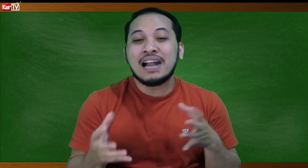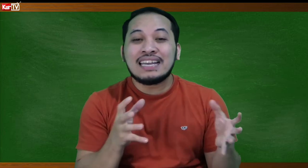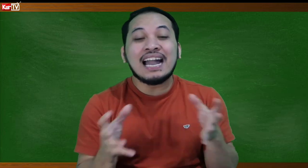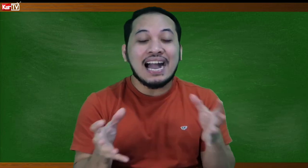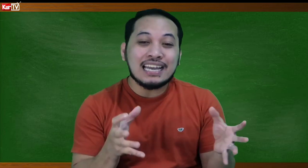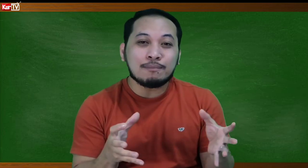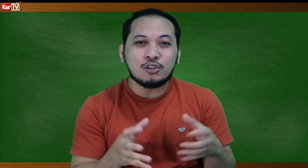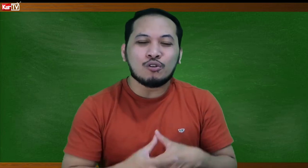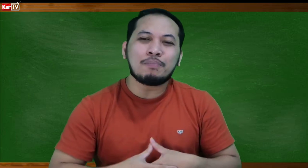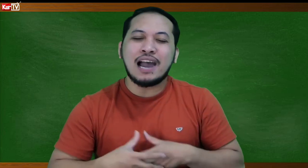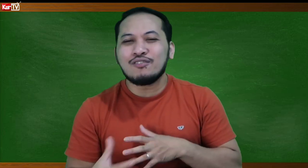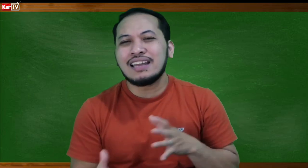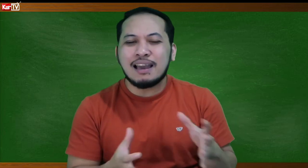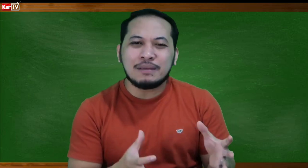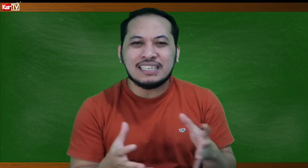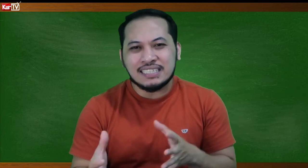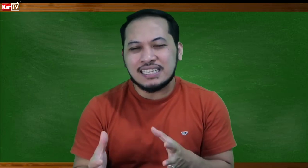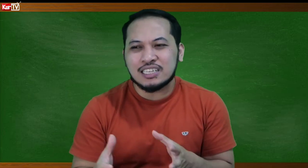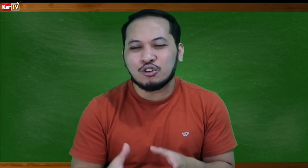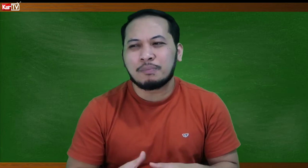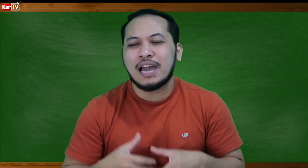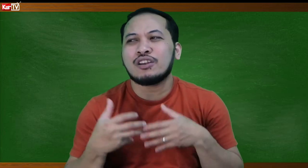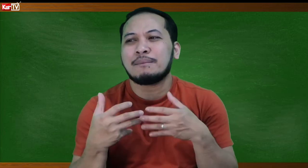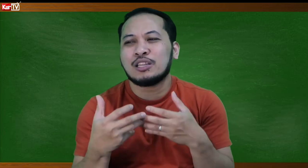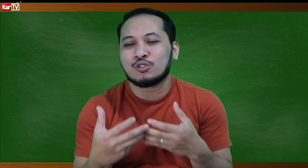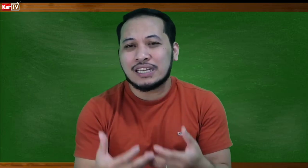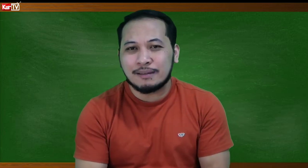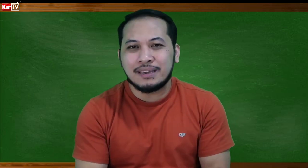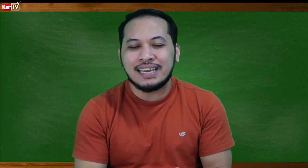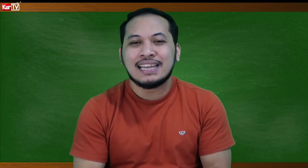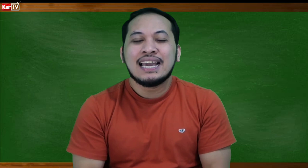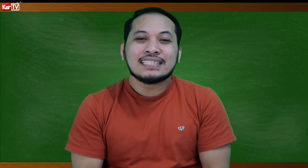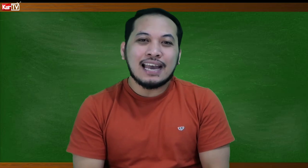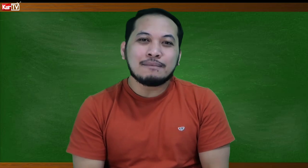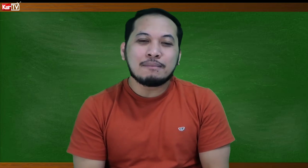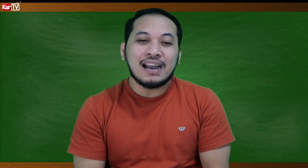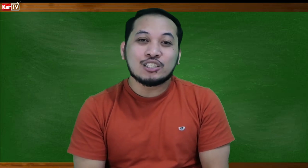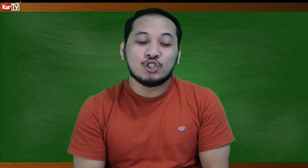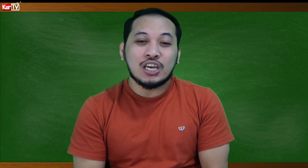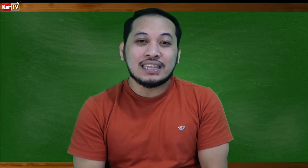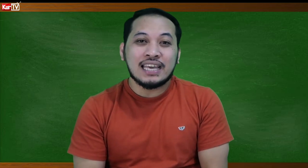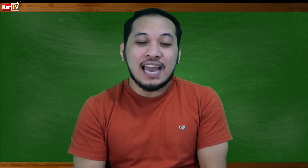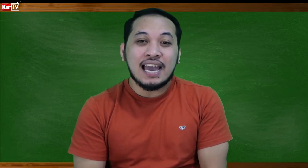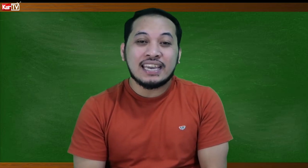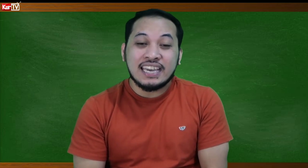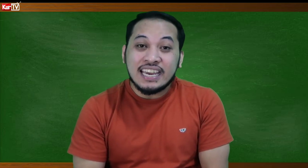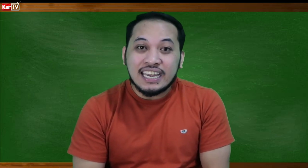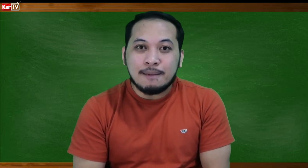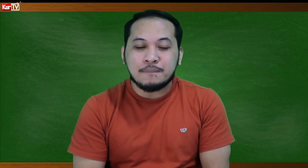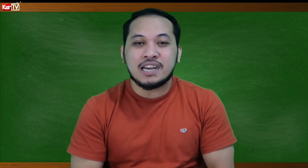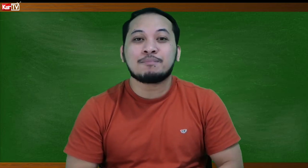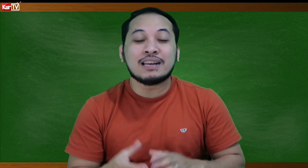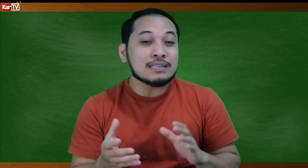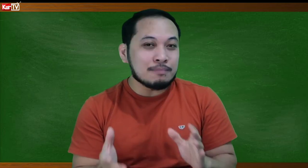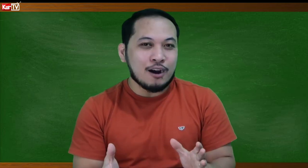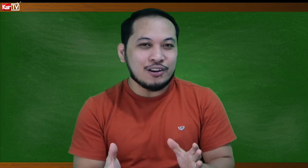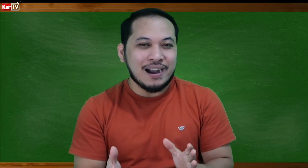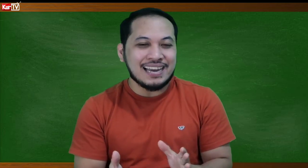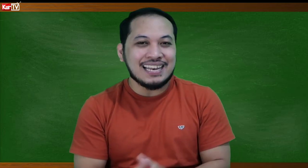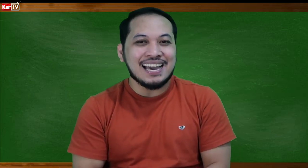baga naghahanap kayo kung paano nga namin isisenyas to paano namin ito sasabihin sa aming mga estudyanteng hearing impaired para mas maunawaan nila.